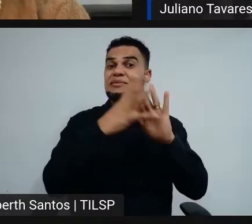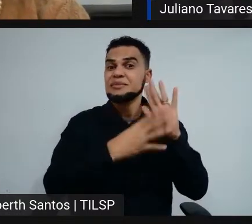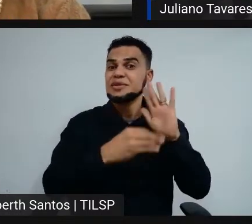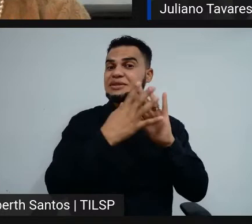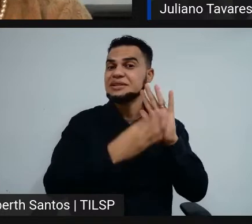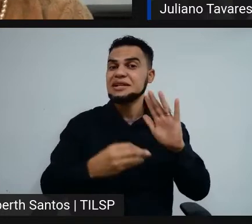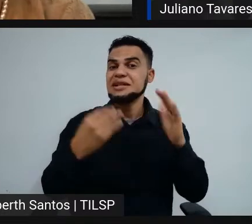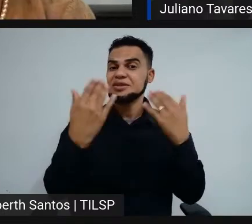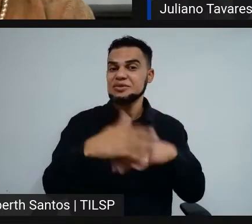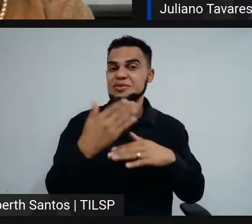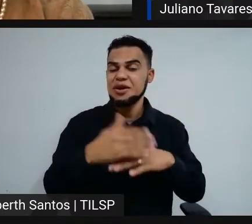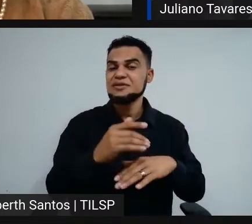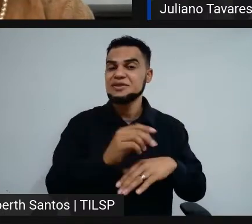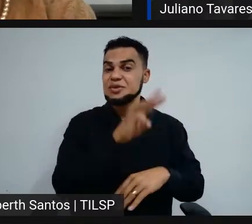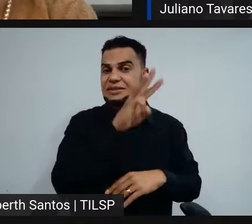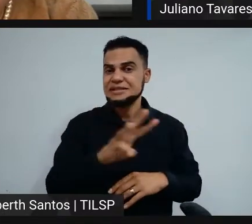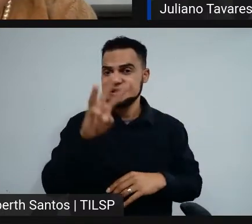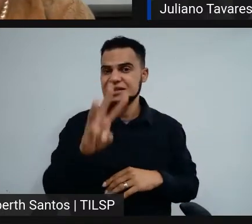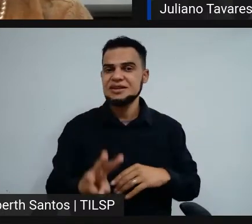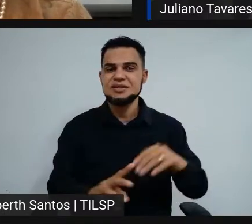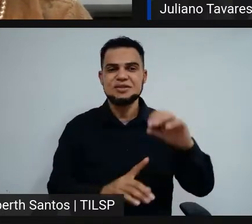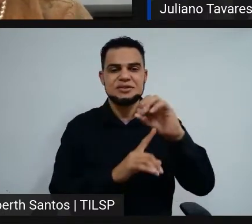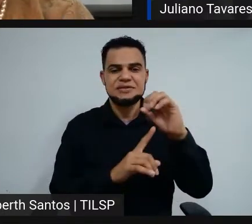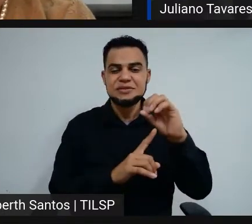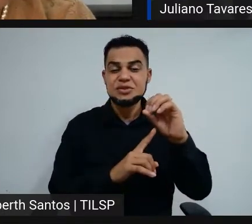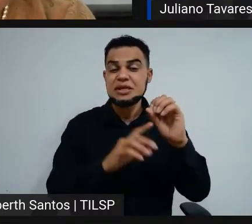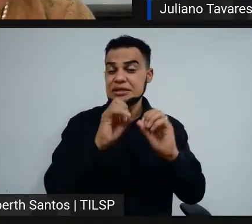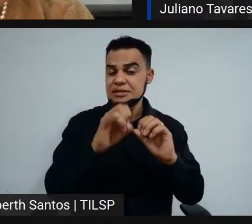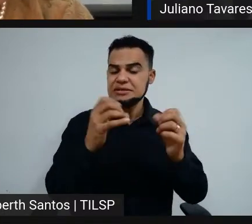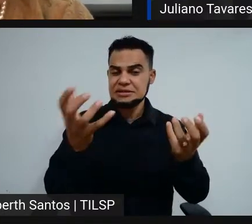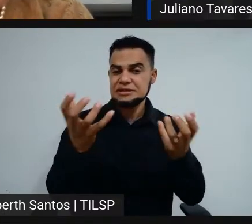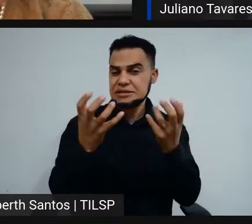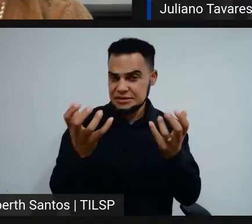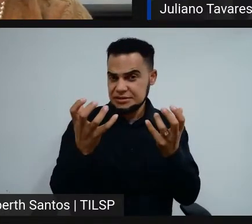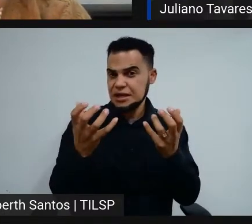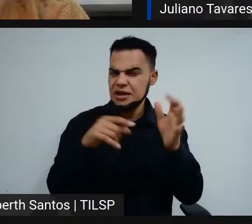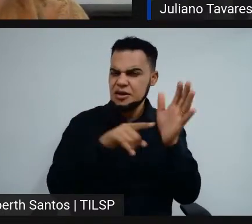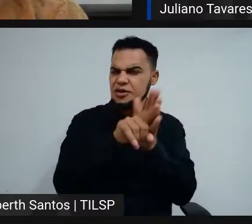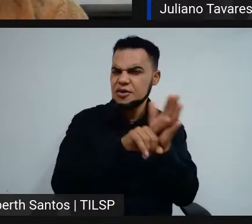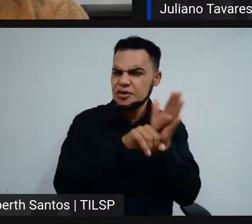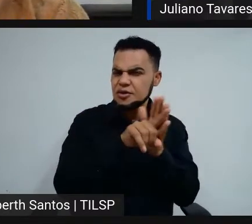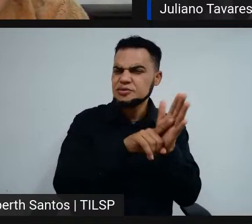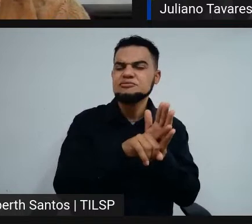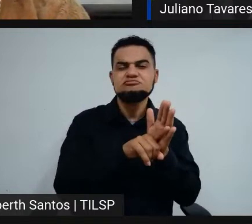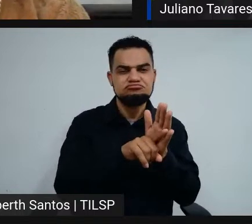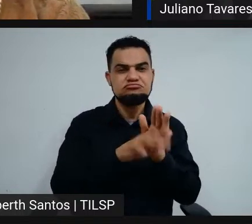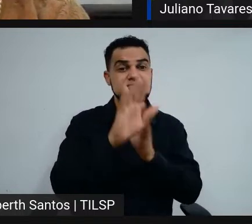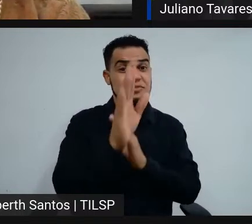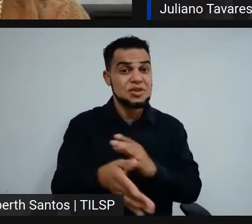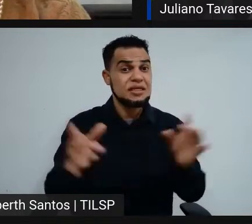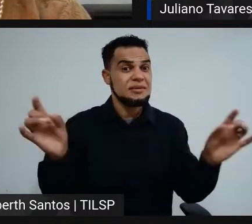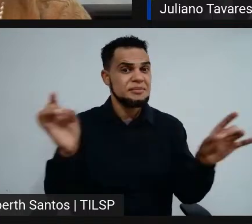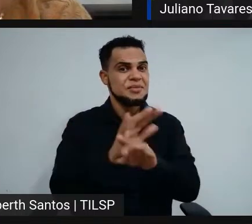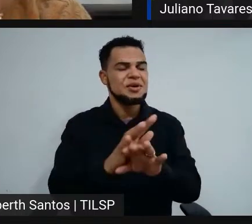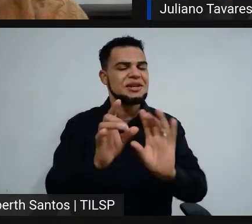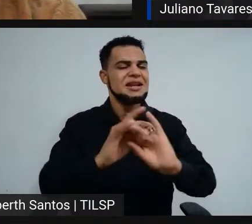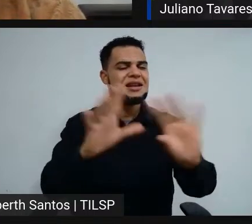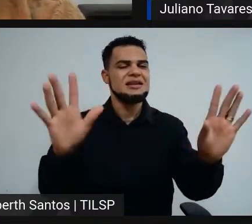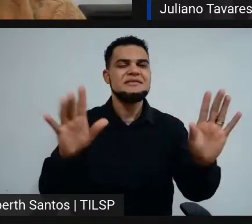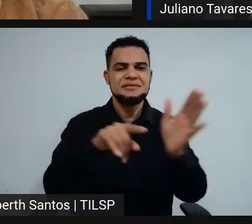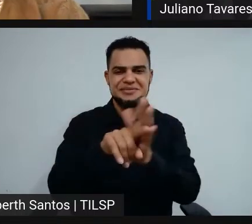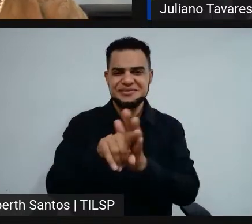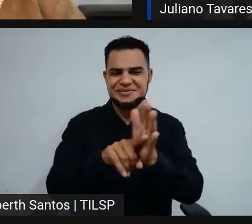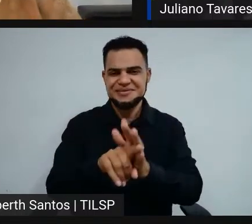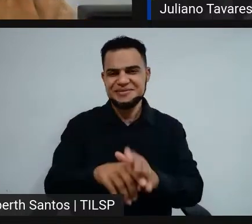página do IFMG. Tá bom? Os candidatos que quiserem consultar, ela já está disponível lá. Falou,